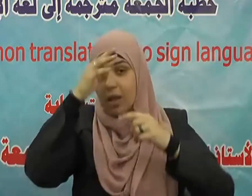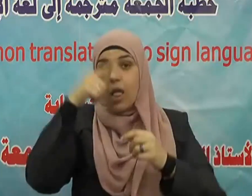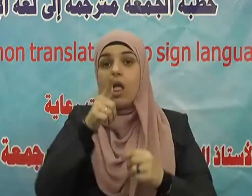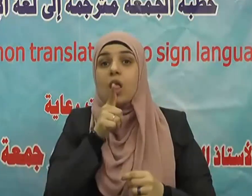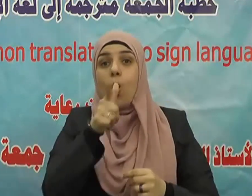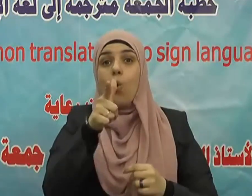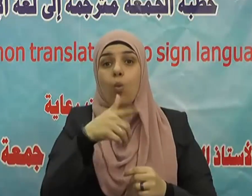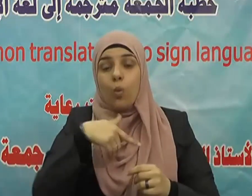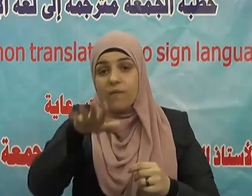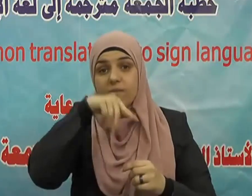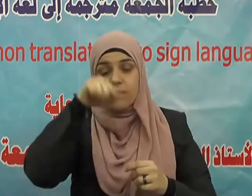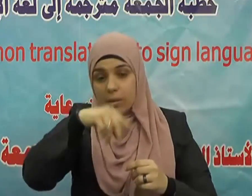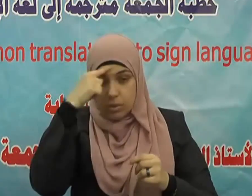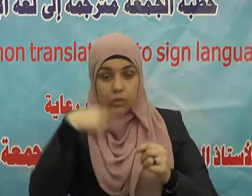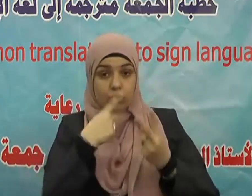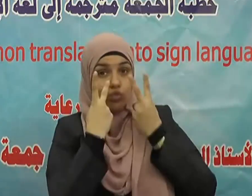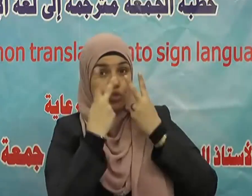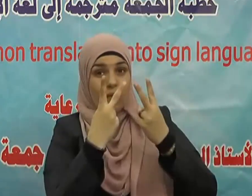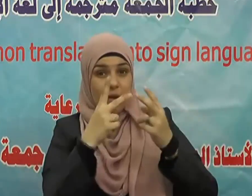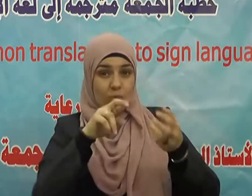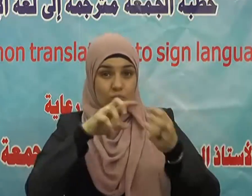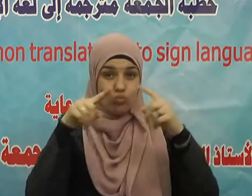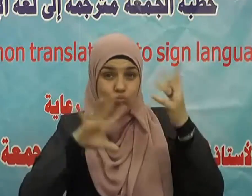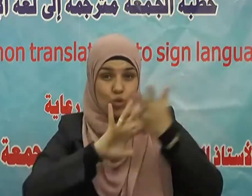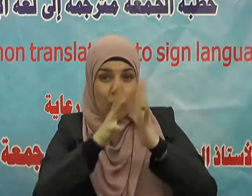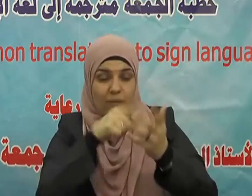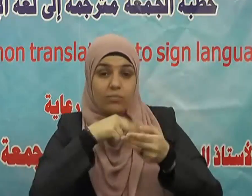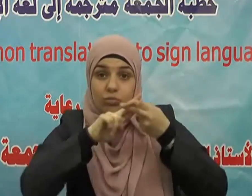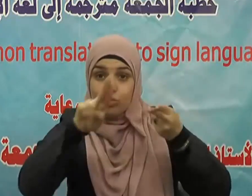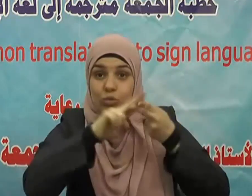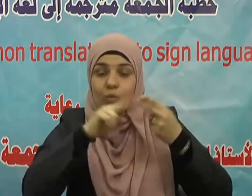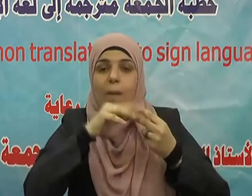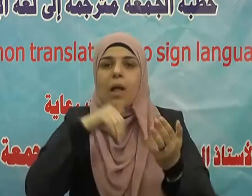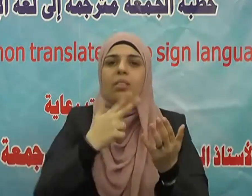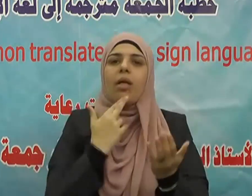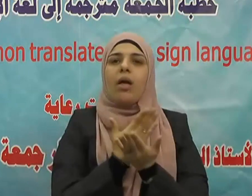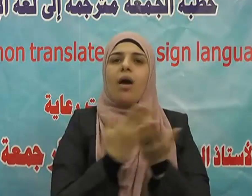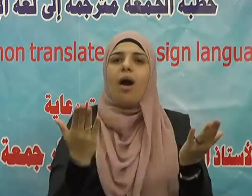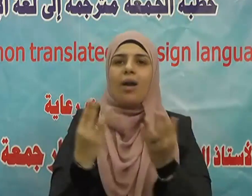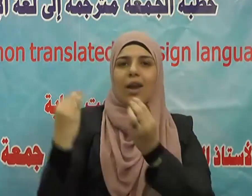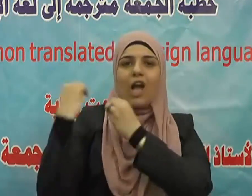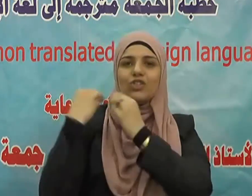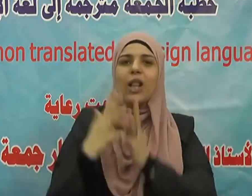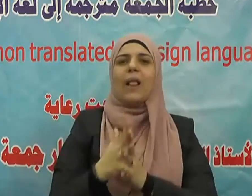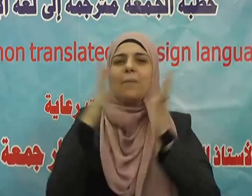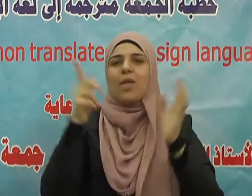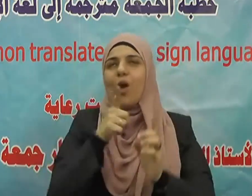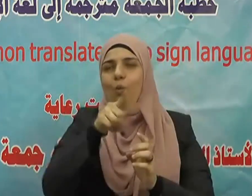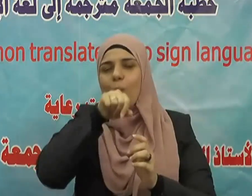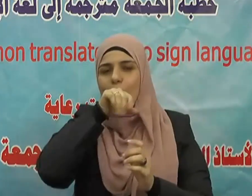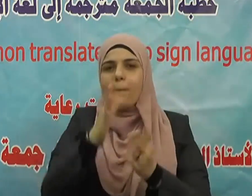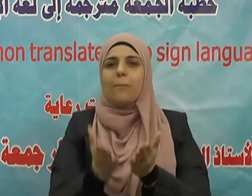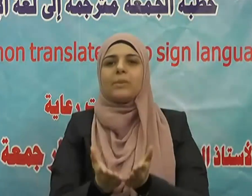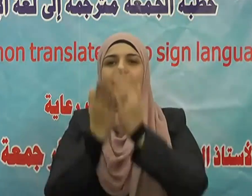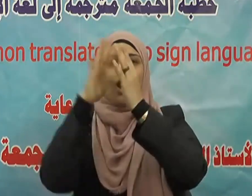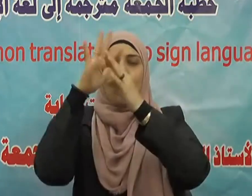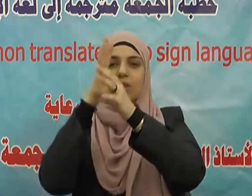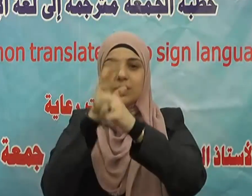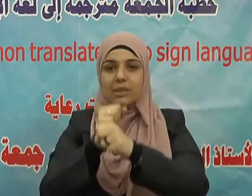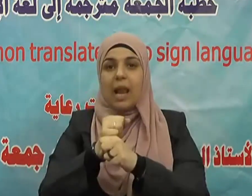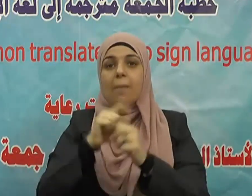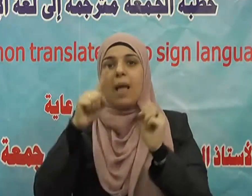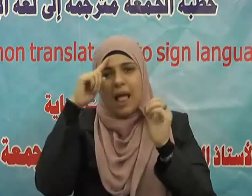أقول تحلق الشعر ولكن تحلق الدين فالمؤمن الحقيقي يجعل من الإصلاح